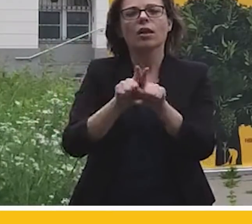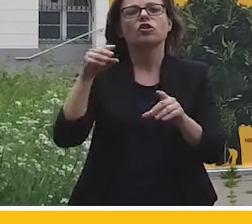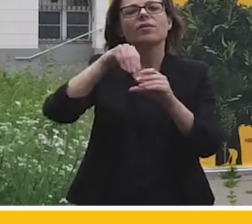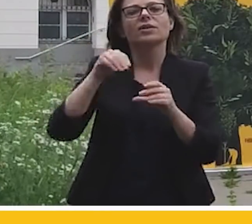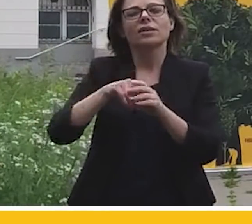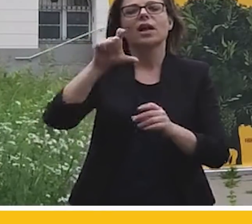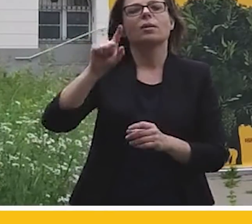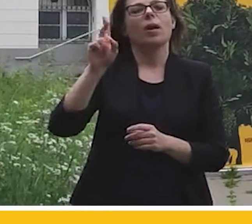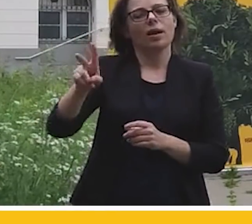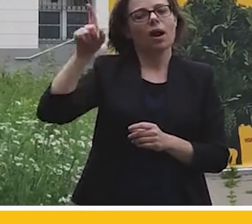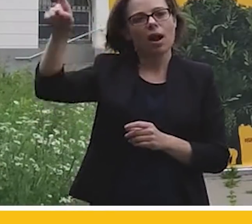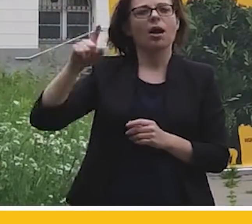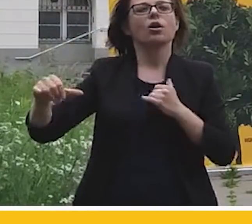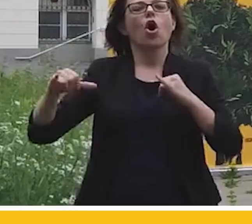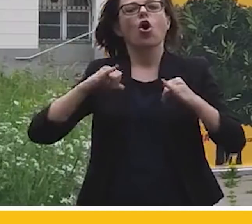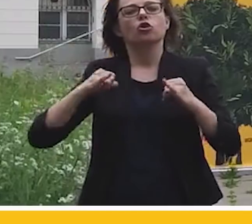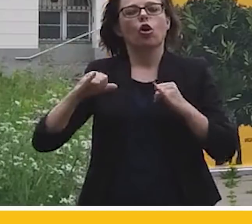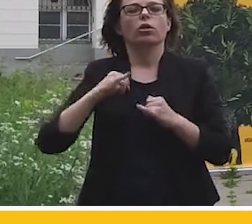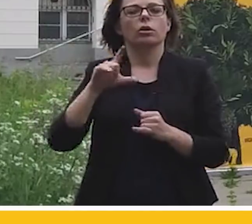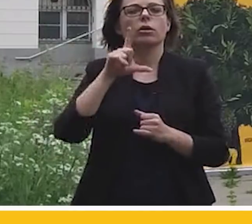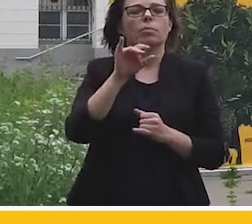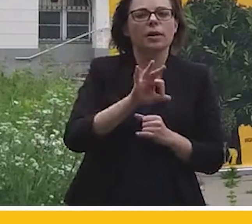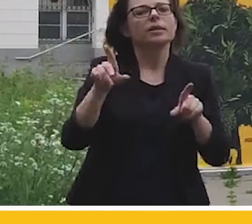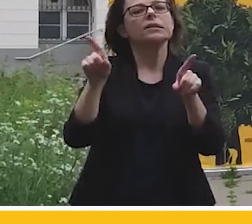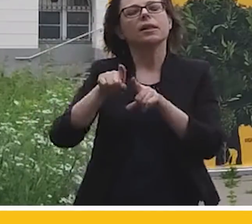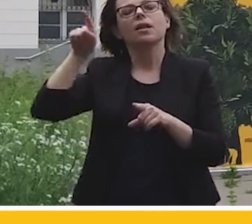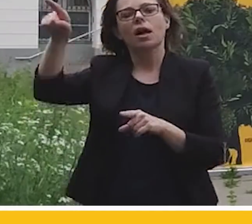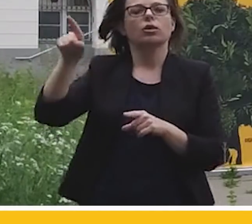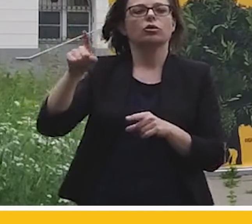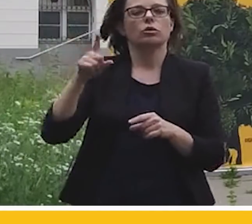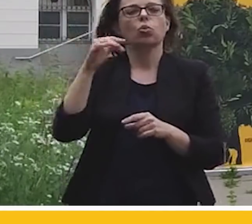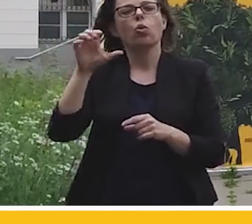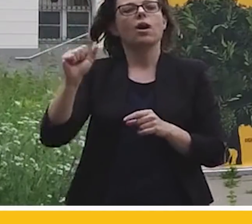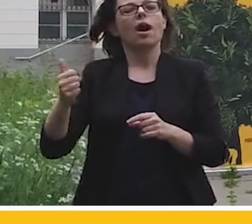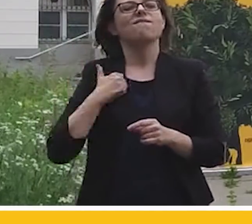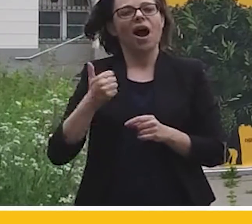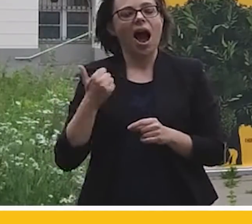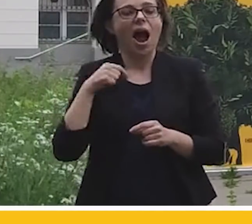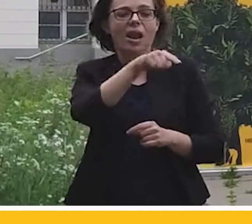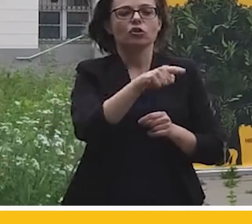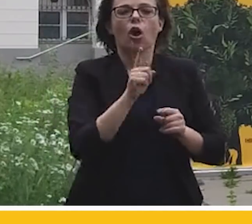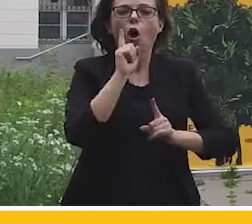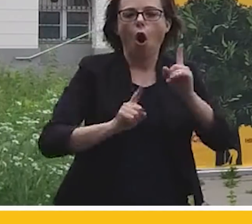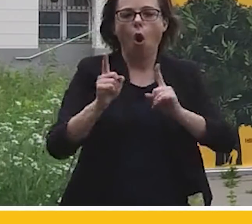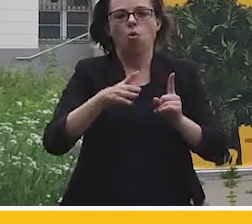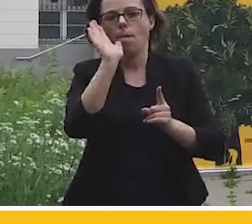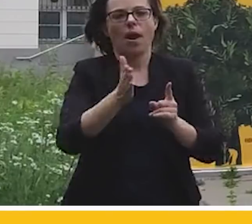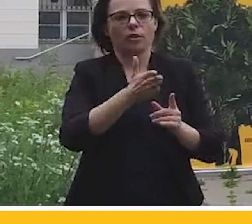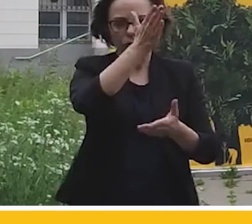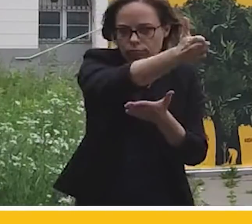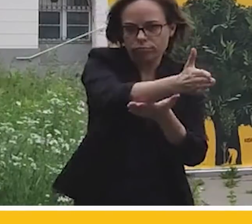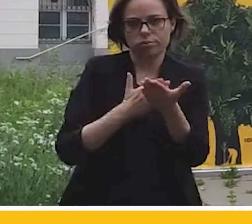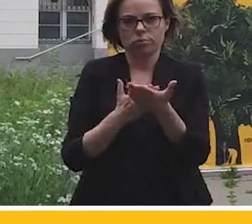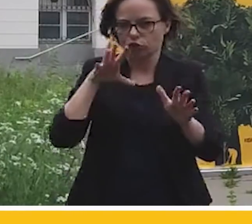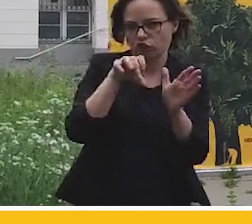teraz prezydent Andrzej Duda i rząd Prawa i Sprawiedliwości, która przetnie go na pół. Która zniszczy ten ogród do szczętu. To jest właśnie myślenie współcześnie